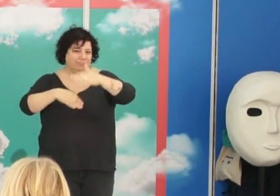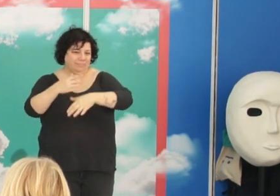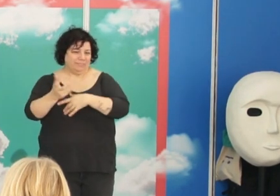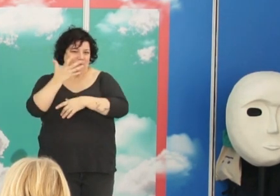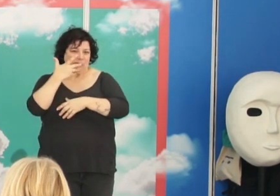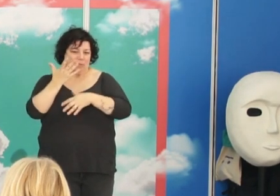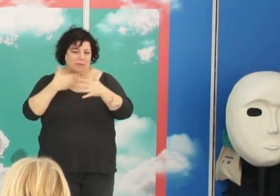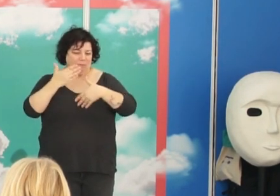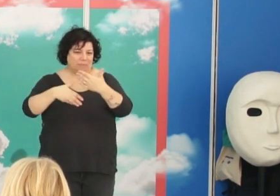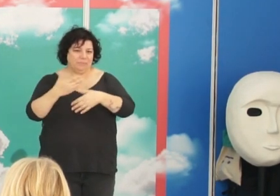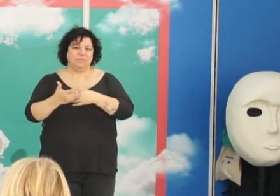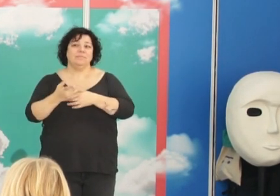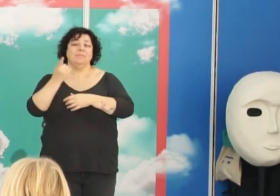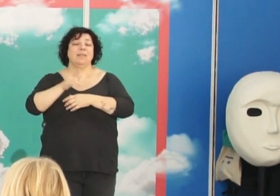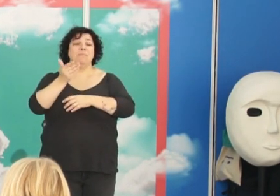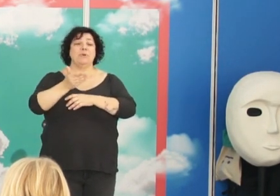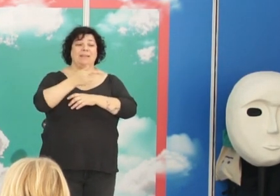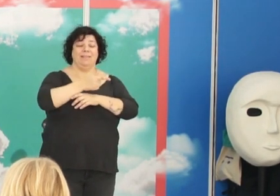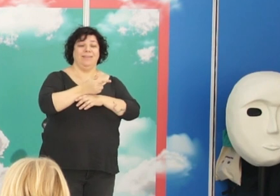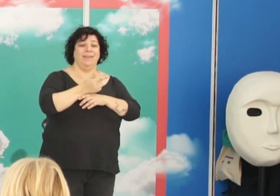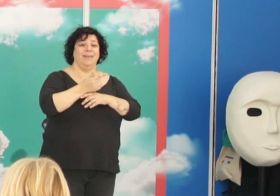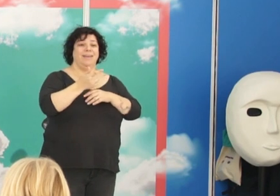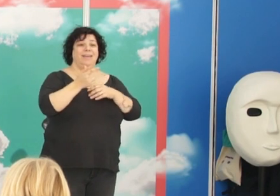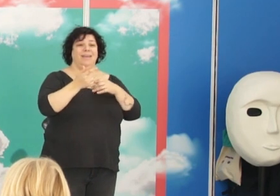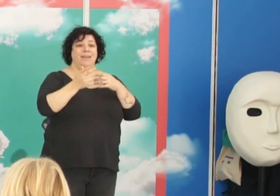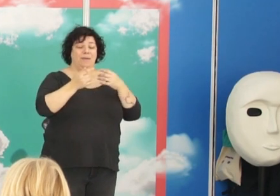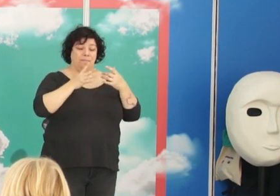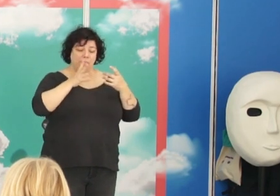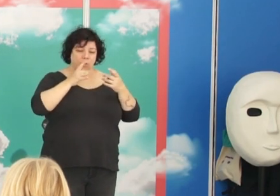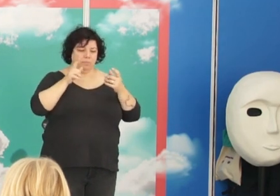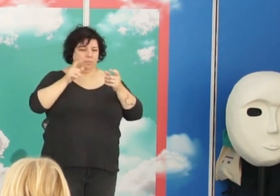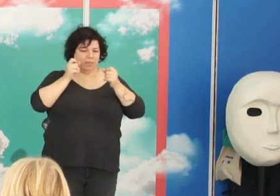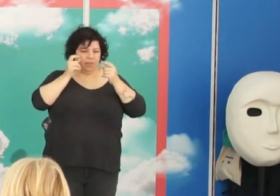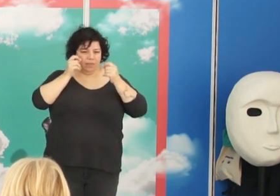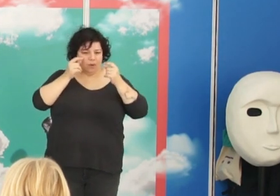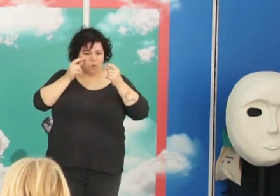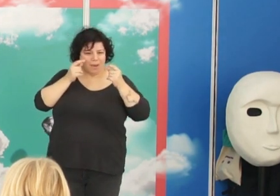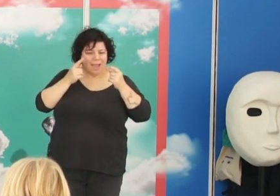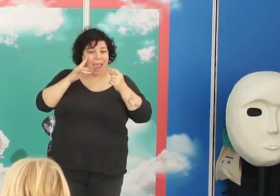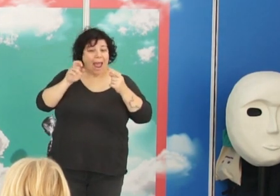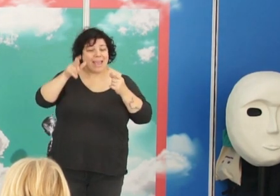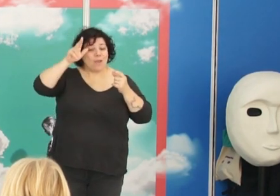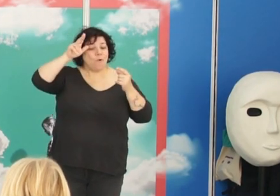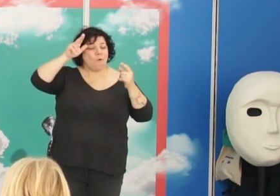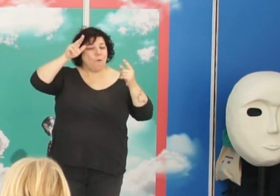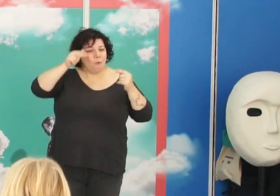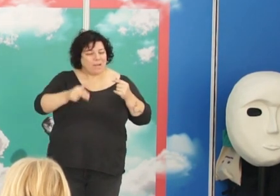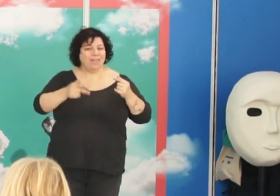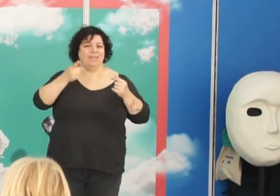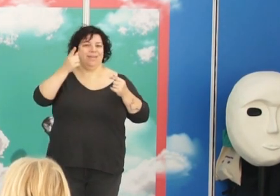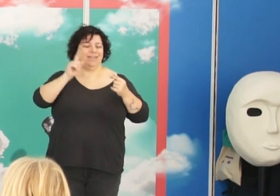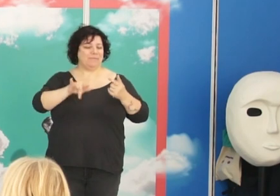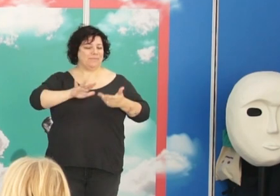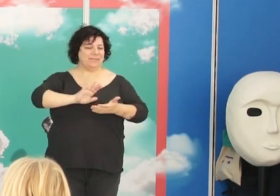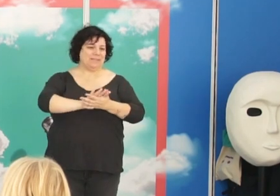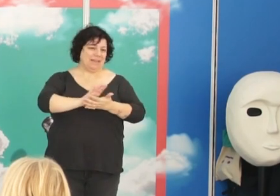conocimiento, es importante que al personaje cuando se le va descubriendo mantiene un poco esa humildad y serenidad, ¿no?